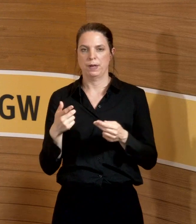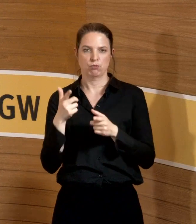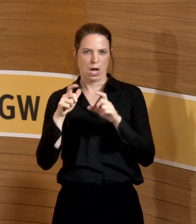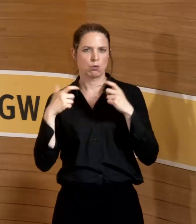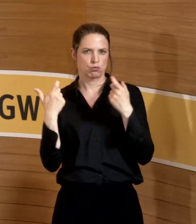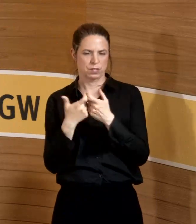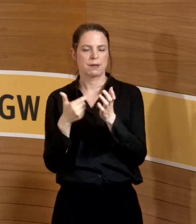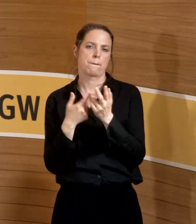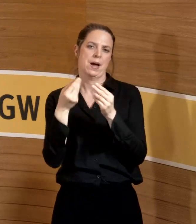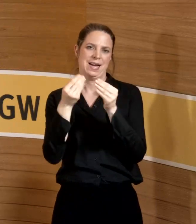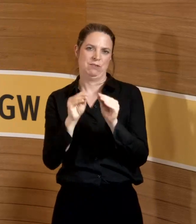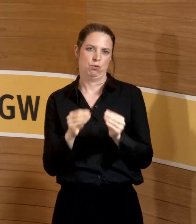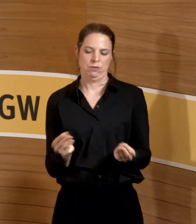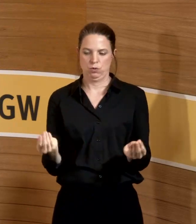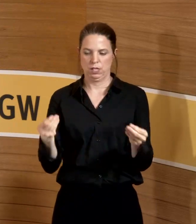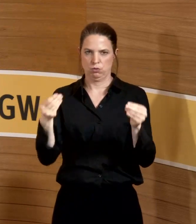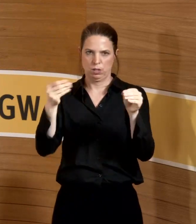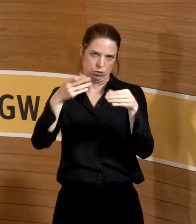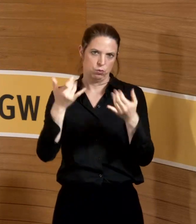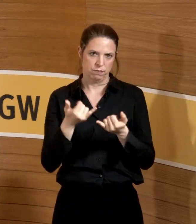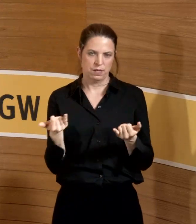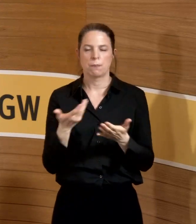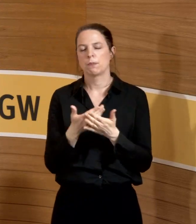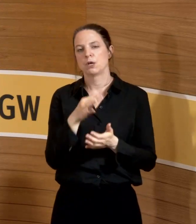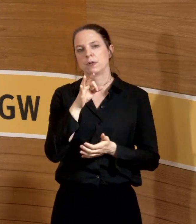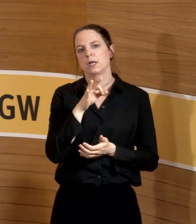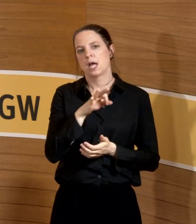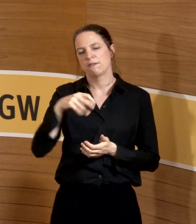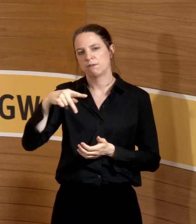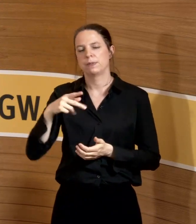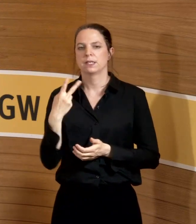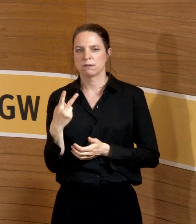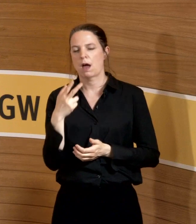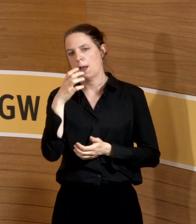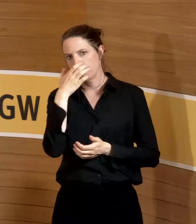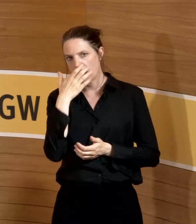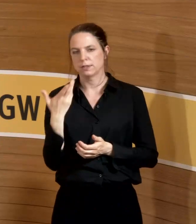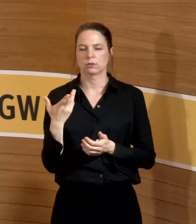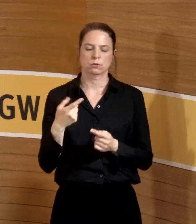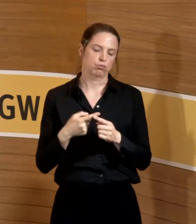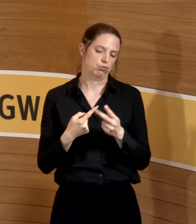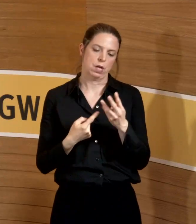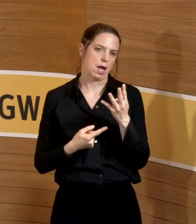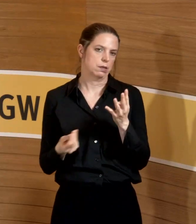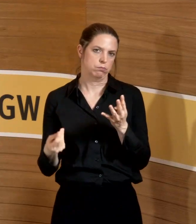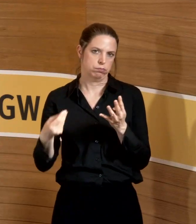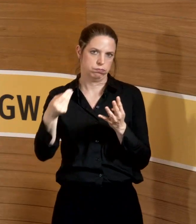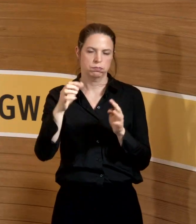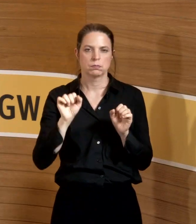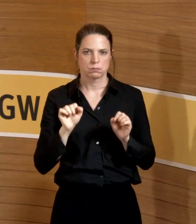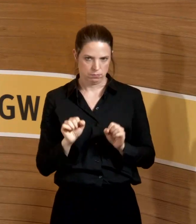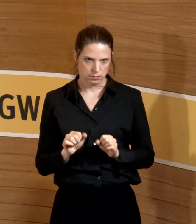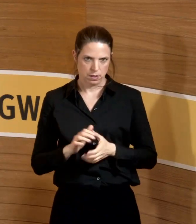Infos zu der Situation vom Tragen FFP2-Masken in der Schwangerschaft und ergänzende Informationen